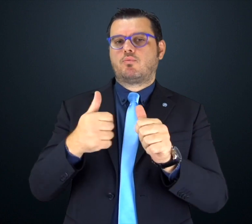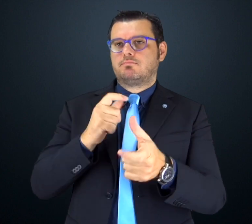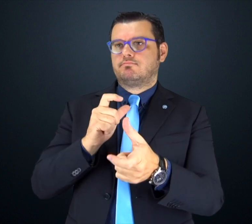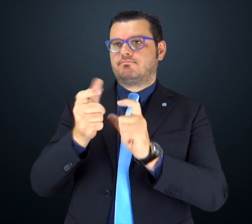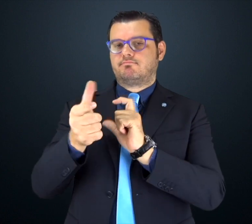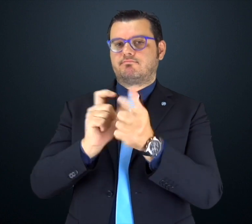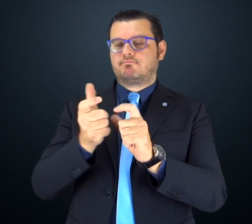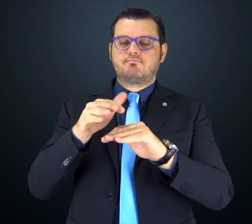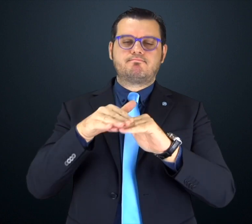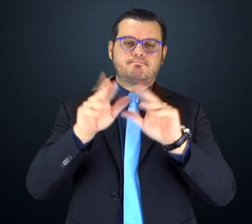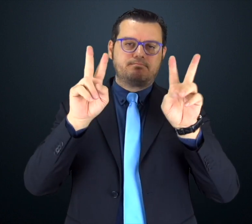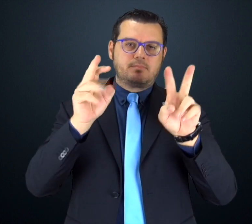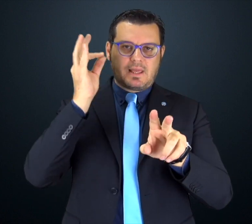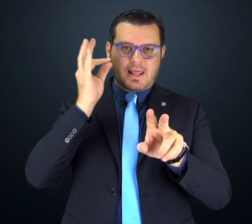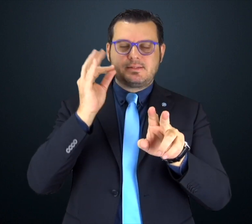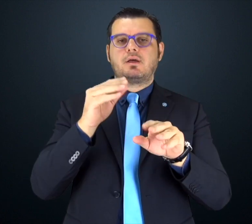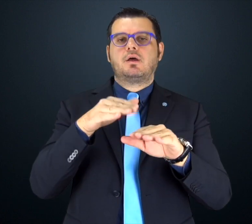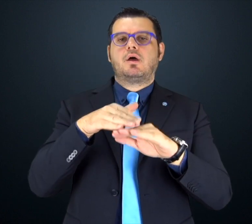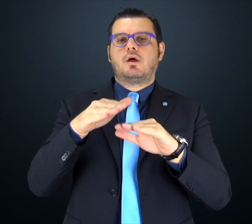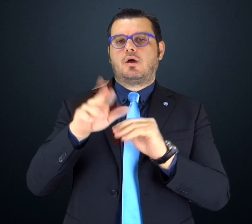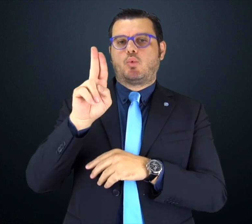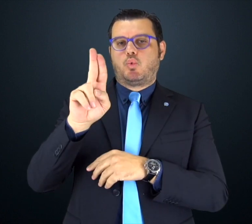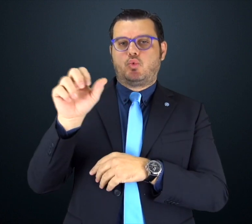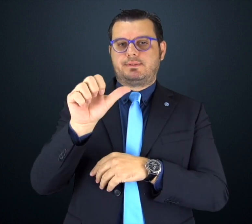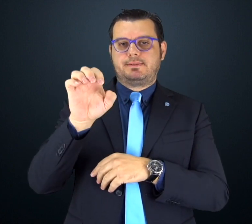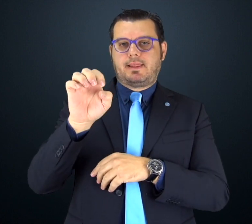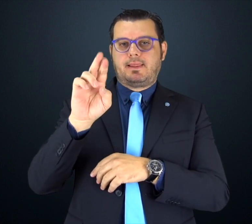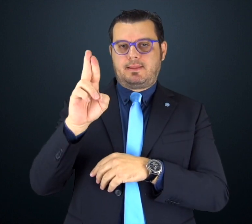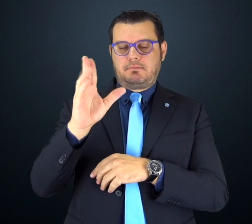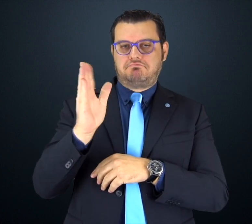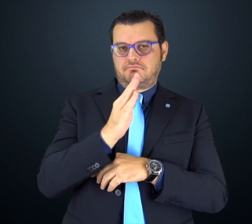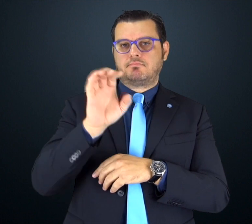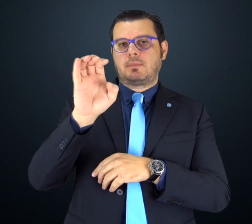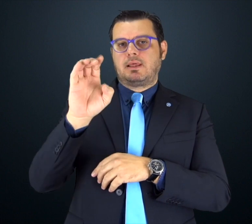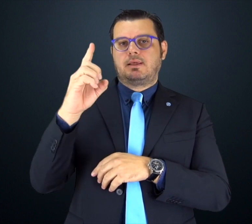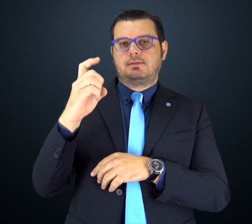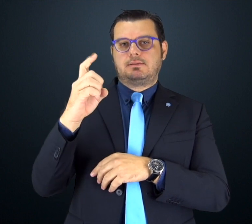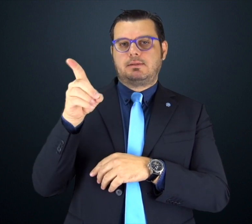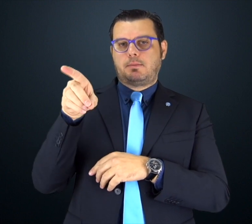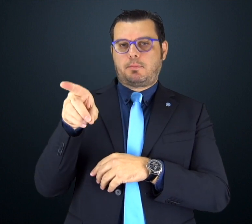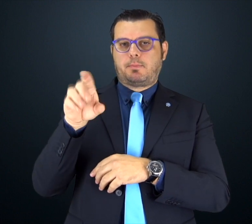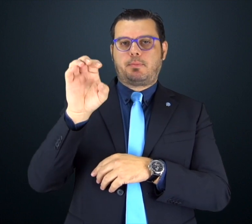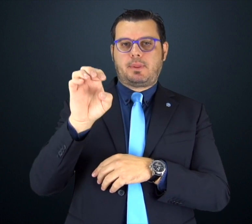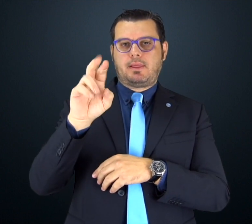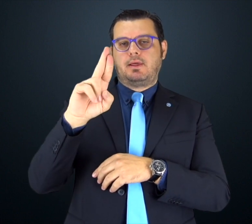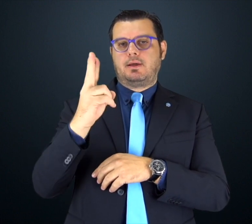experience creando un'interfaccia che fosse accessibile e